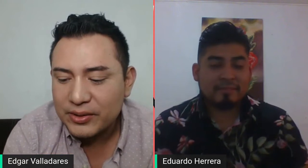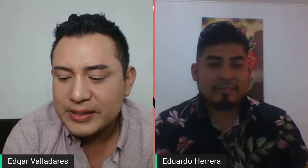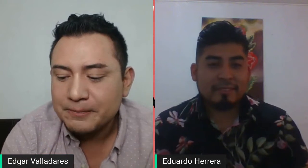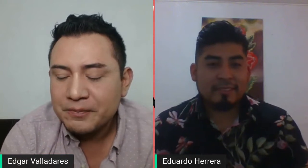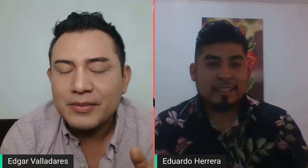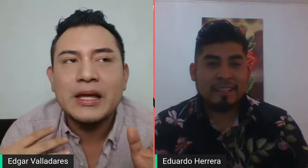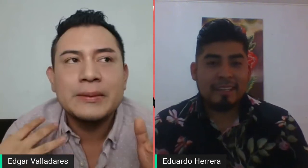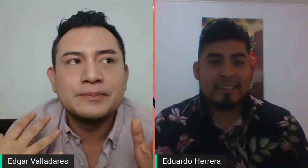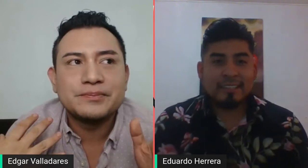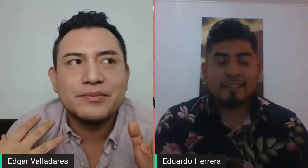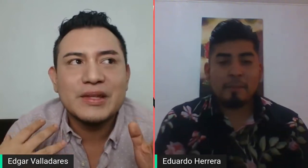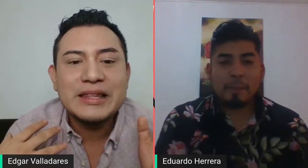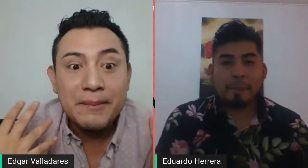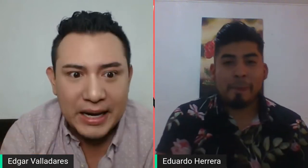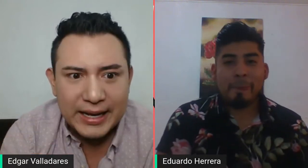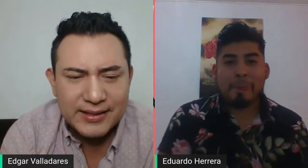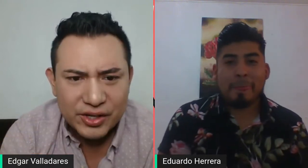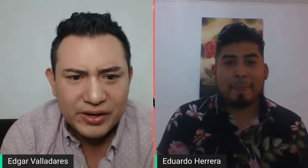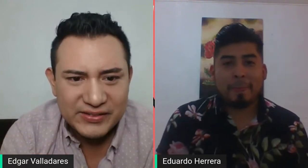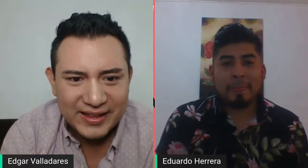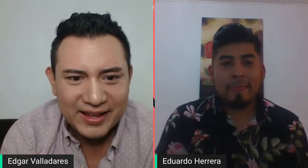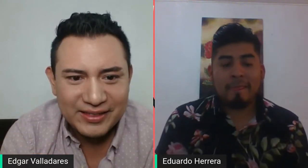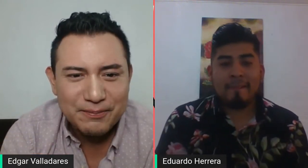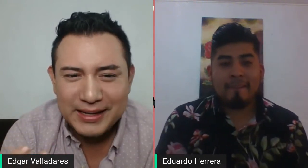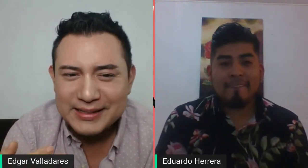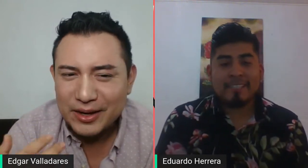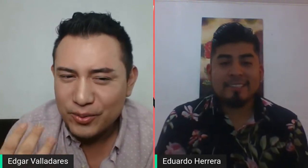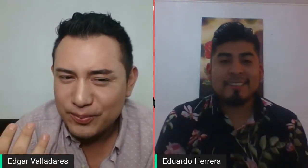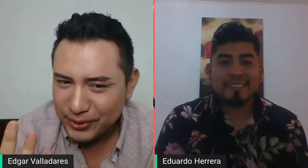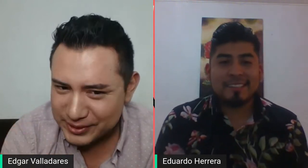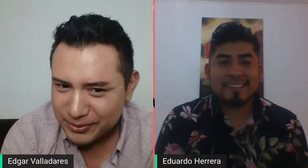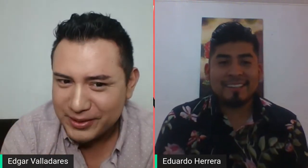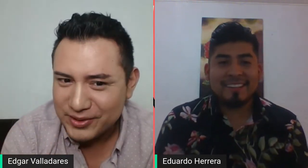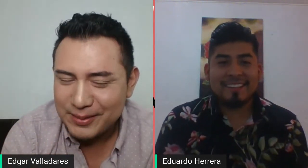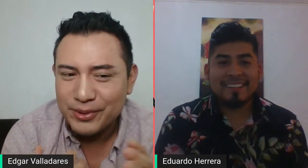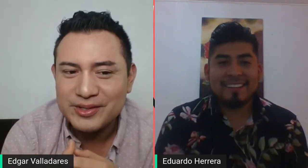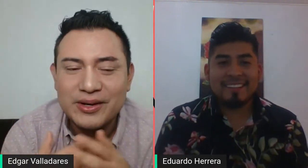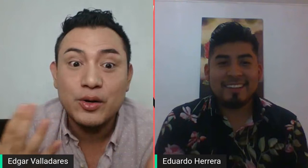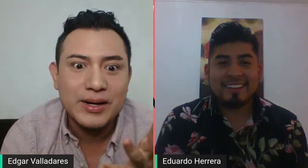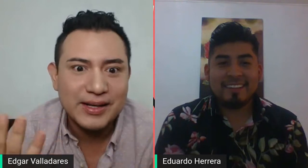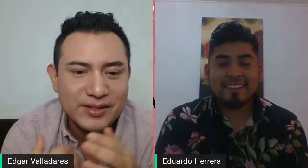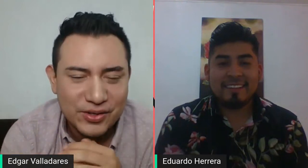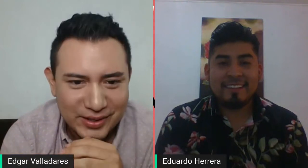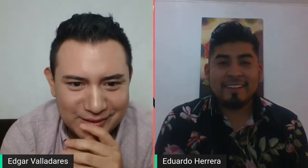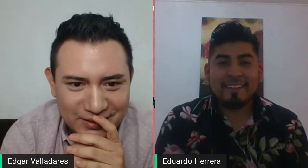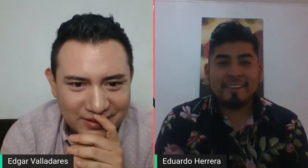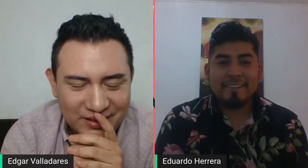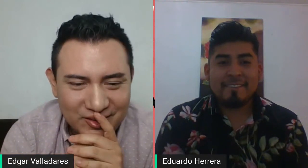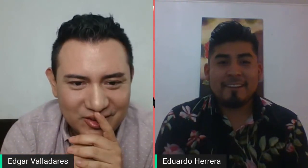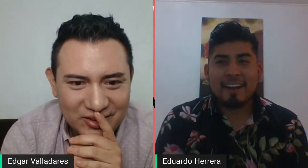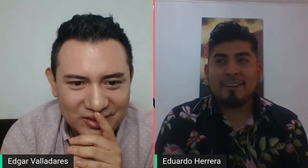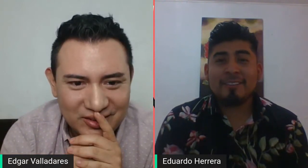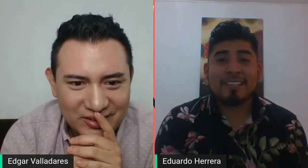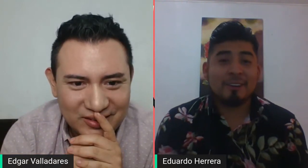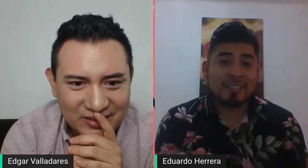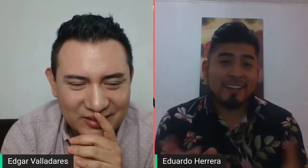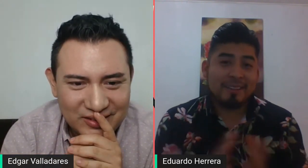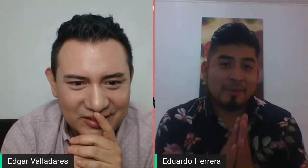cosa. También hay canciones, ¿verdad? ¿Te parece que en un próximo video nos apoyas con algunas canciones? Claro. O si quieren,